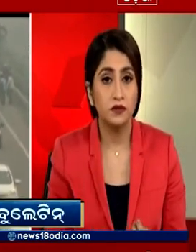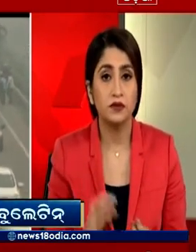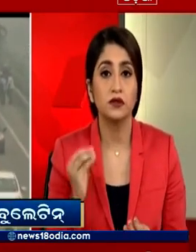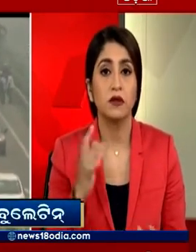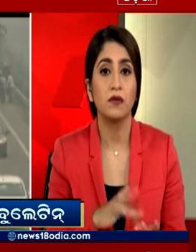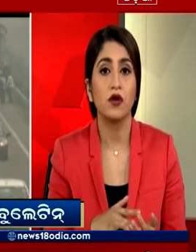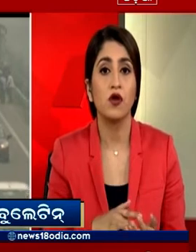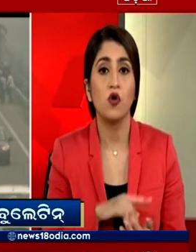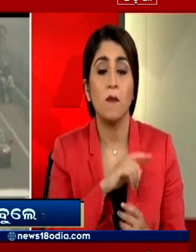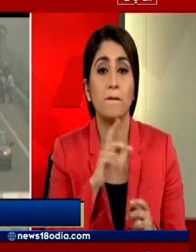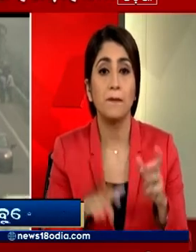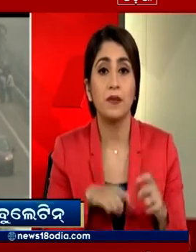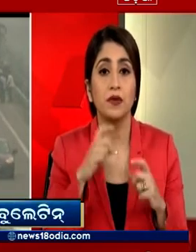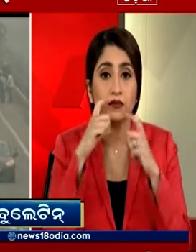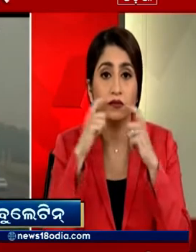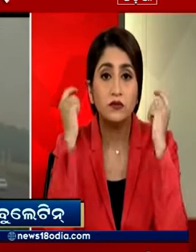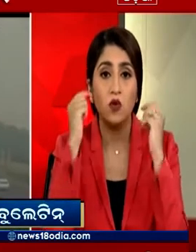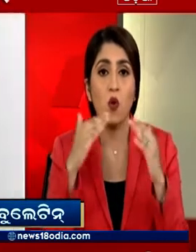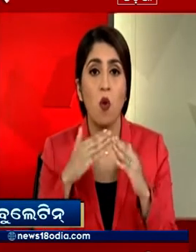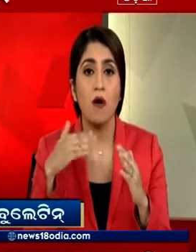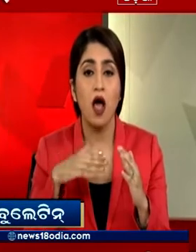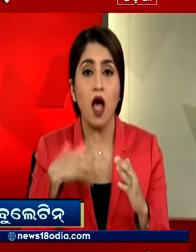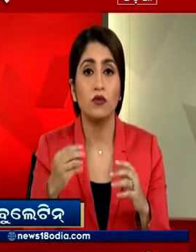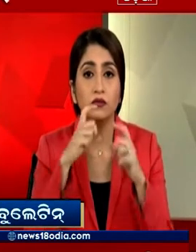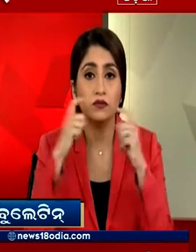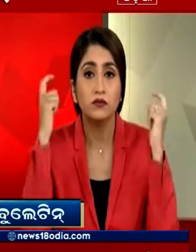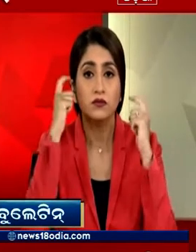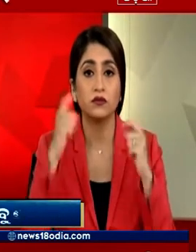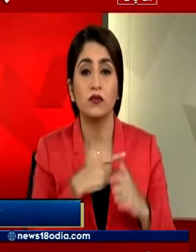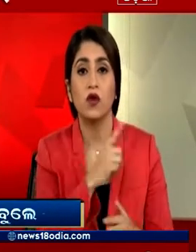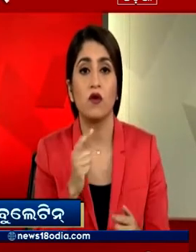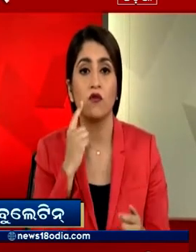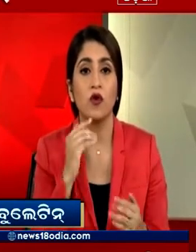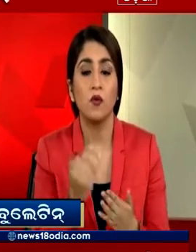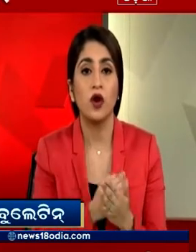लाकों में तो लोग मास्क लगा कर घर से बाहर निकले ताकि प्रदूशन से बचा जा सके